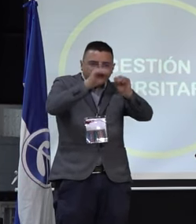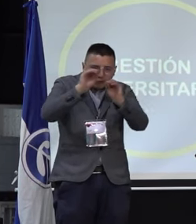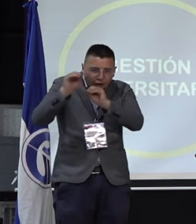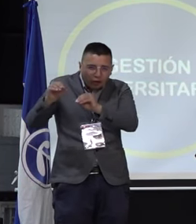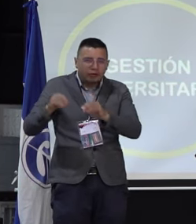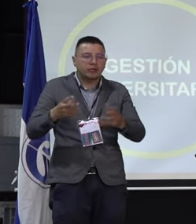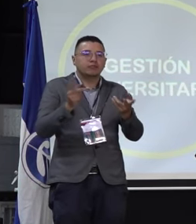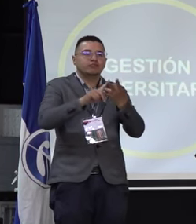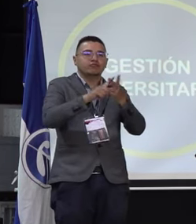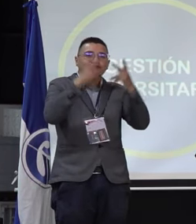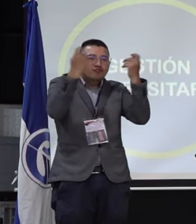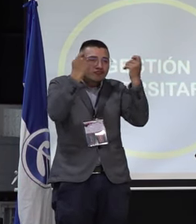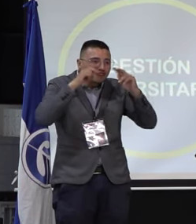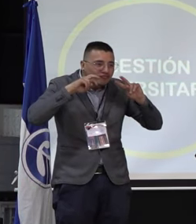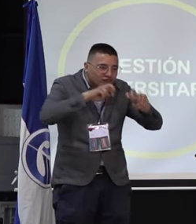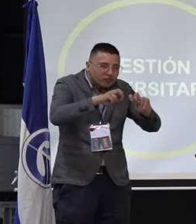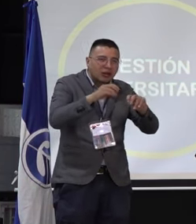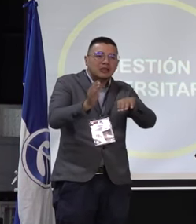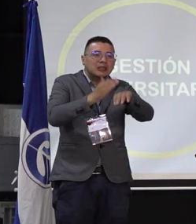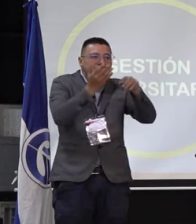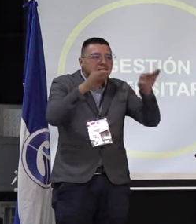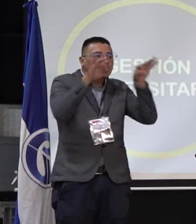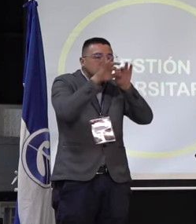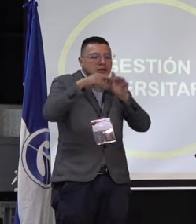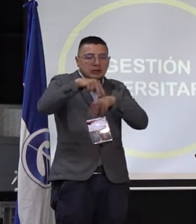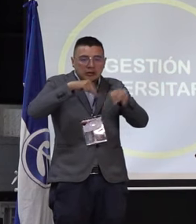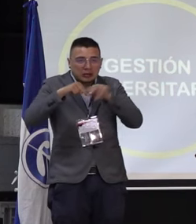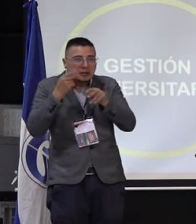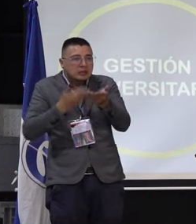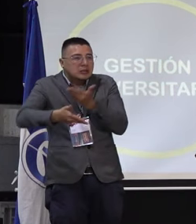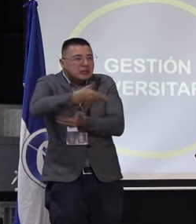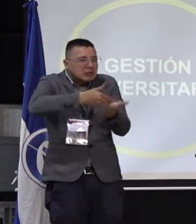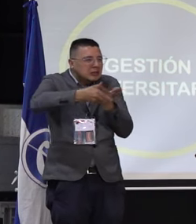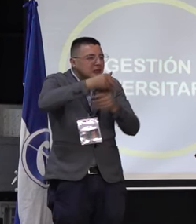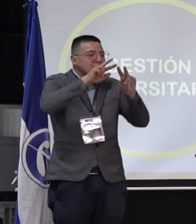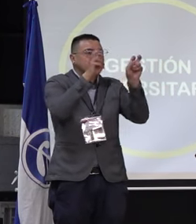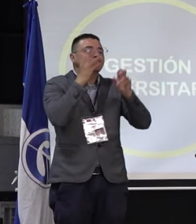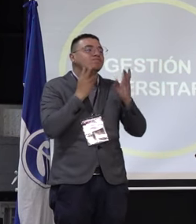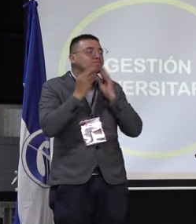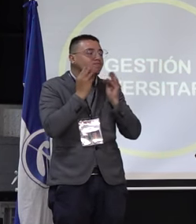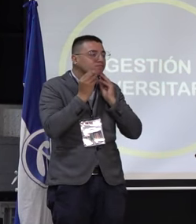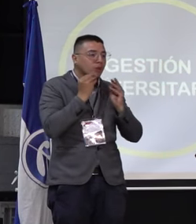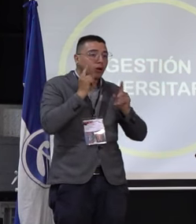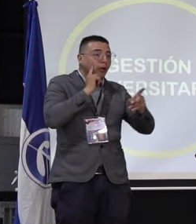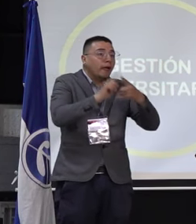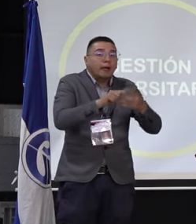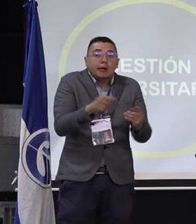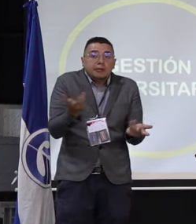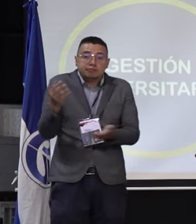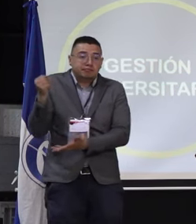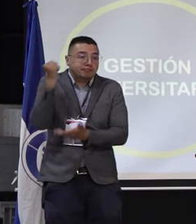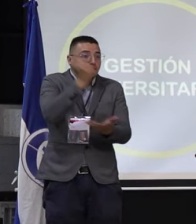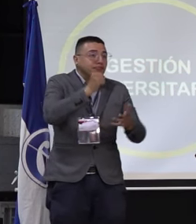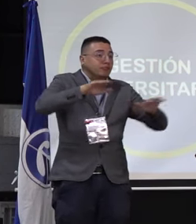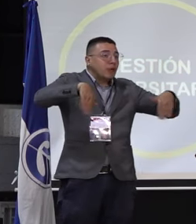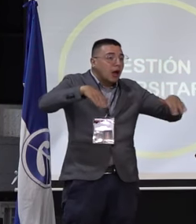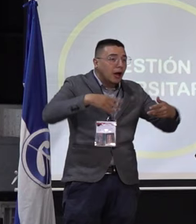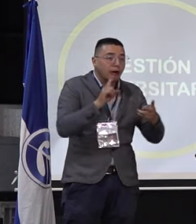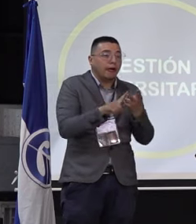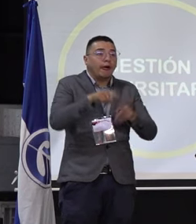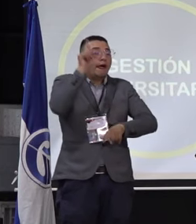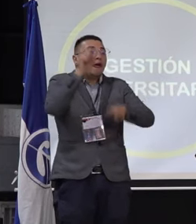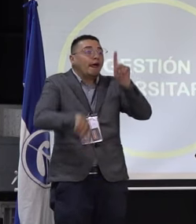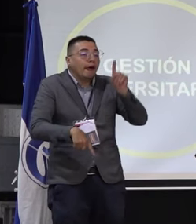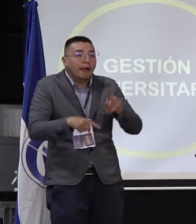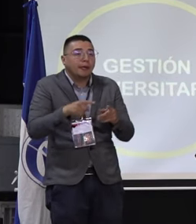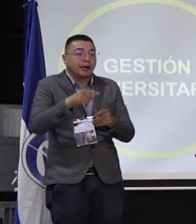de promoción de la investigación, de socialización, de experiencias. No podemos tener un centro de egresados que no tiene un recurso para una impresora, no podemos